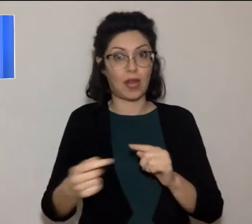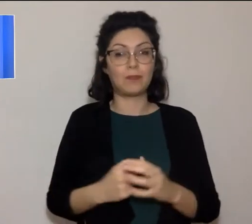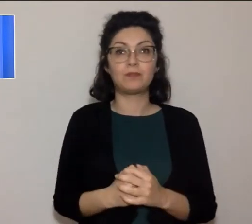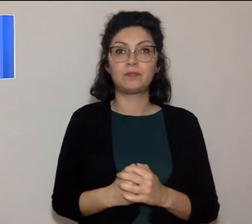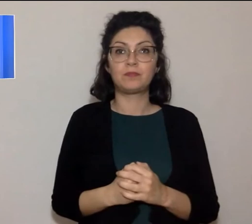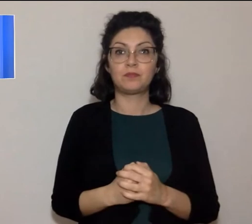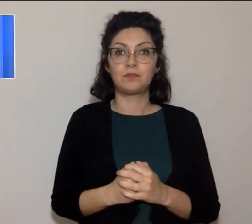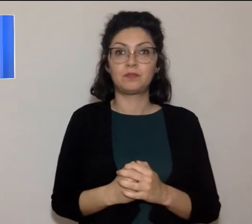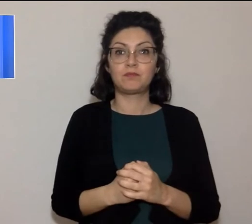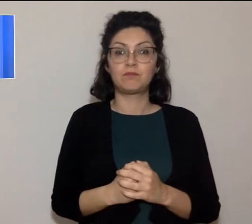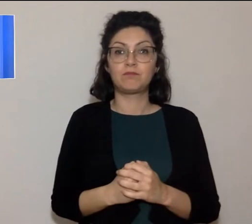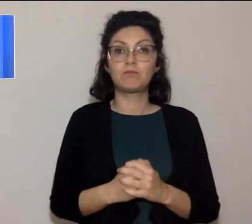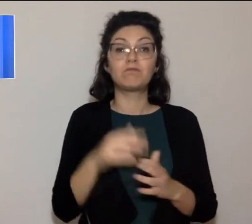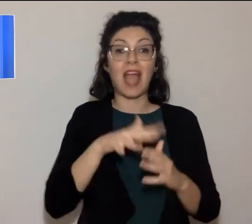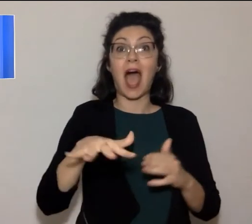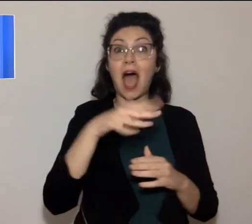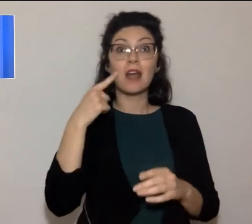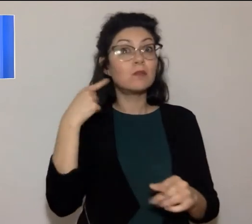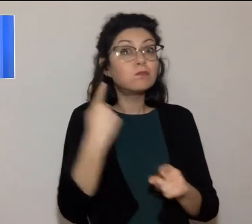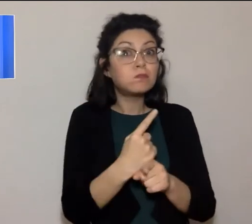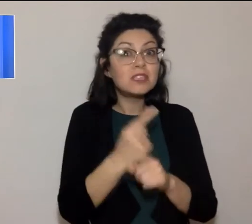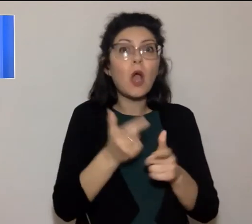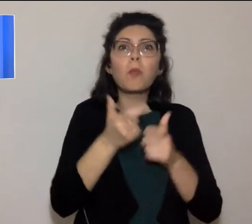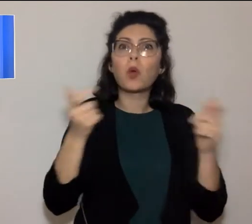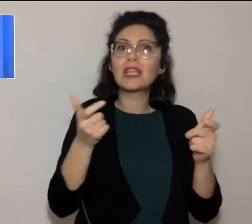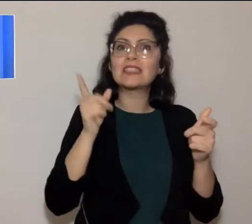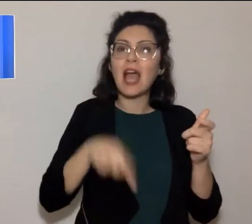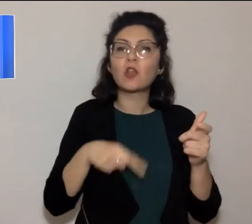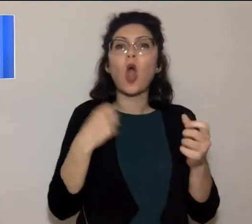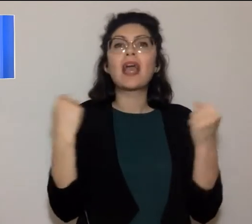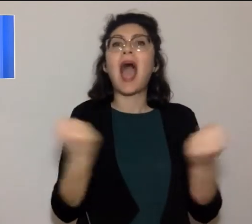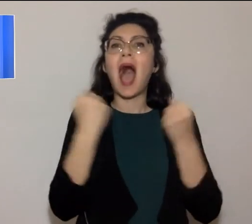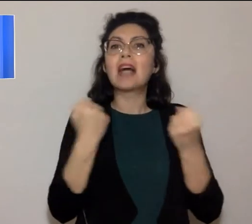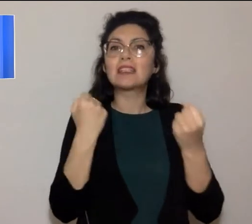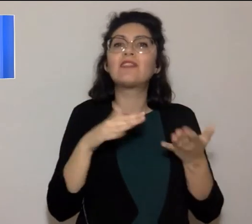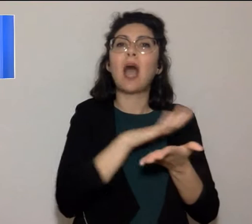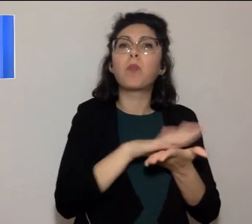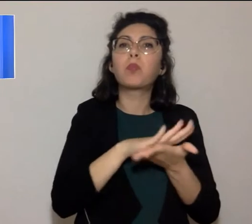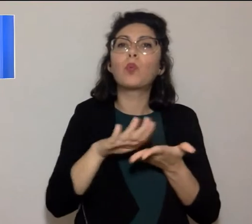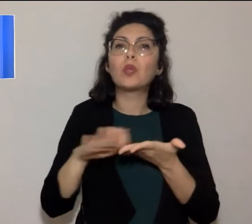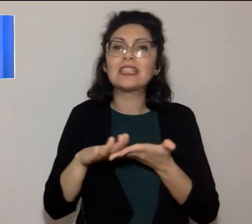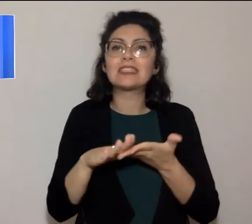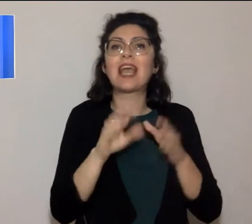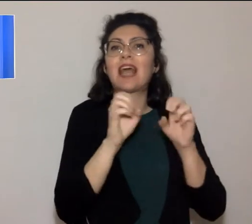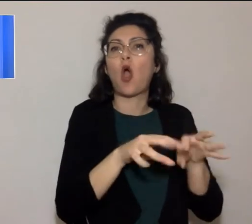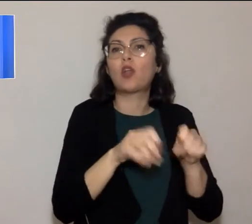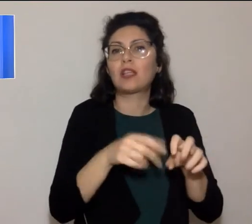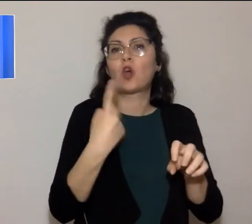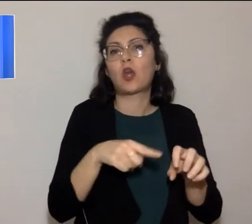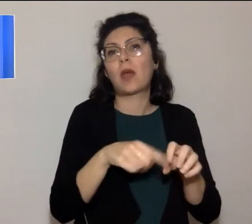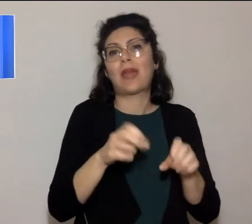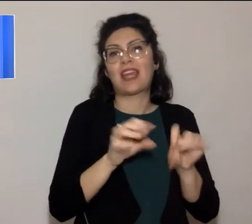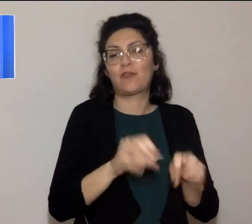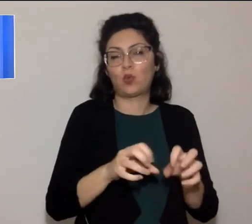Nelle stesse aree saranno potenziate attività di svuotamento e pulizia dei contenitori per lo smaltimento dei rifiuti.